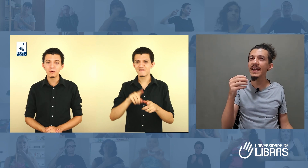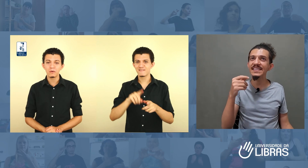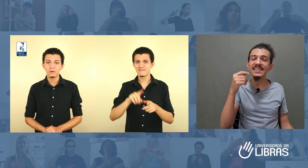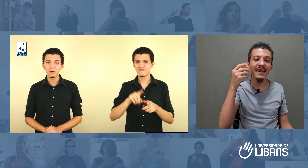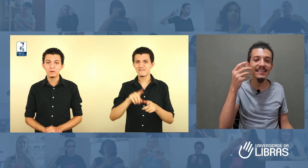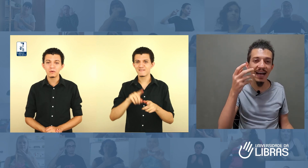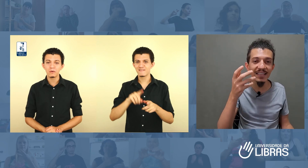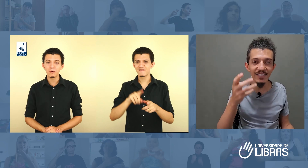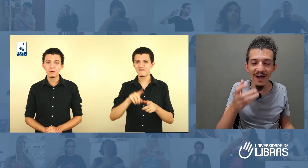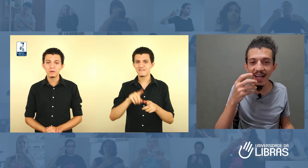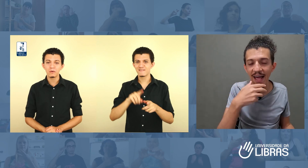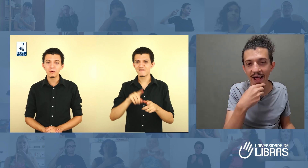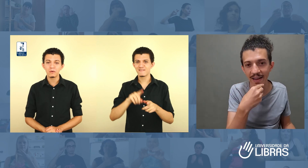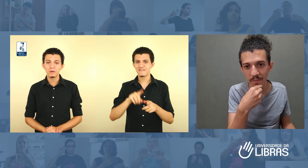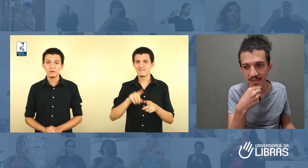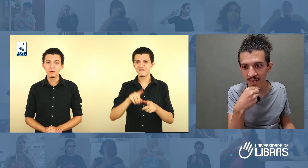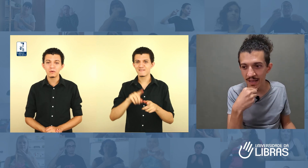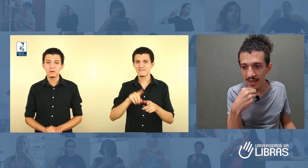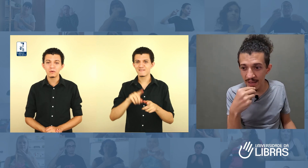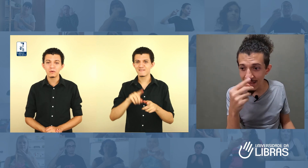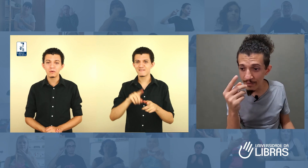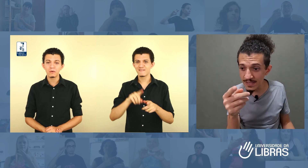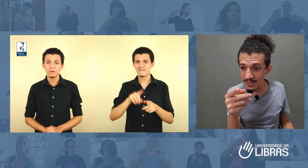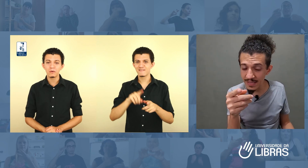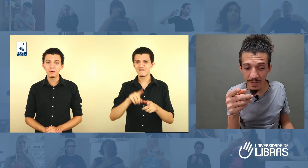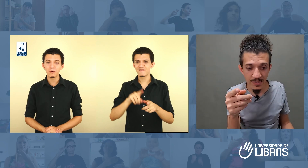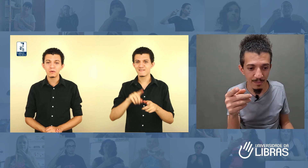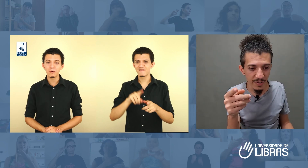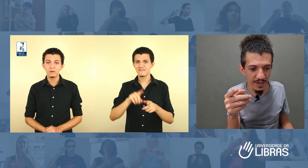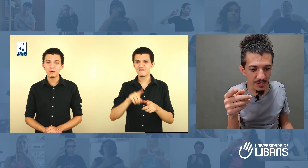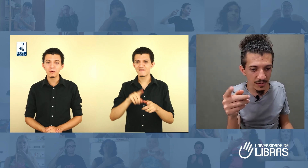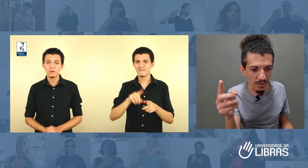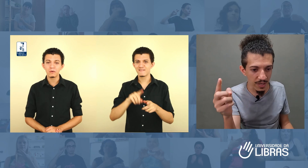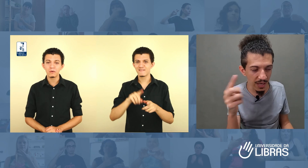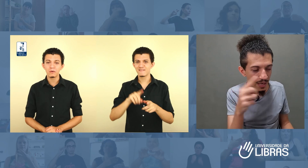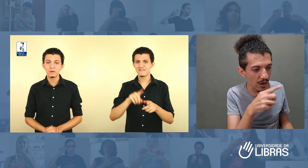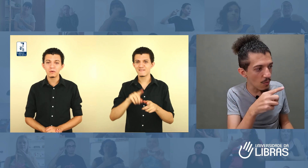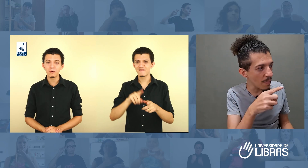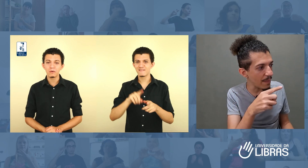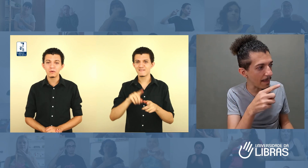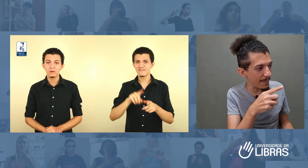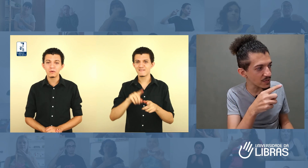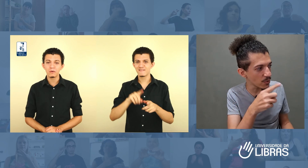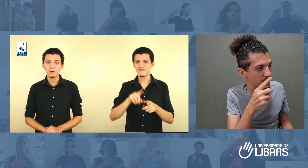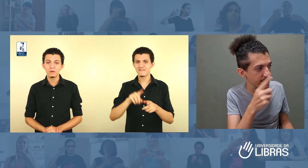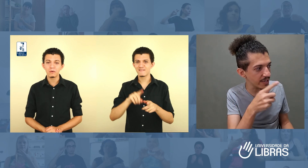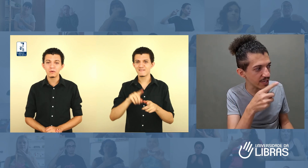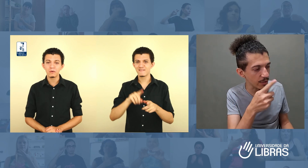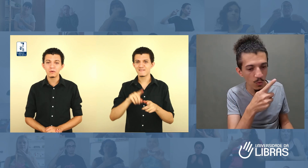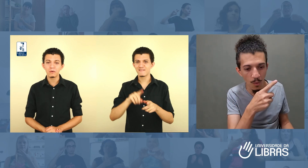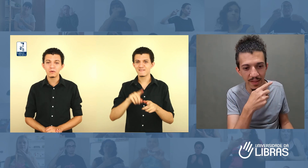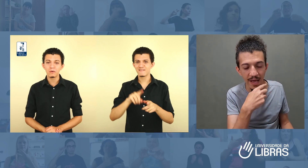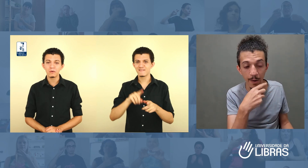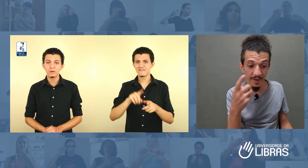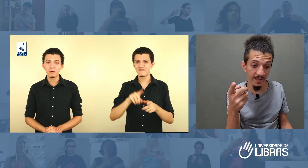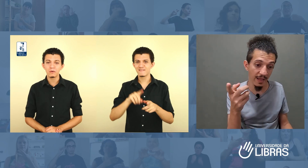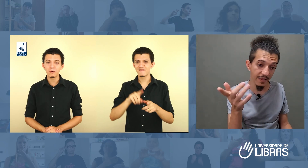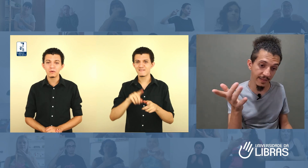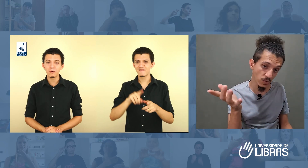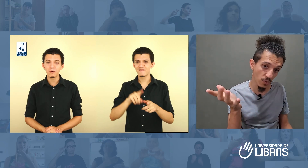sinalizar devagar na Libras? E talvez seja até mesmo por isso que a pessoa tinha deixado um comentário para quem está aqui desde o começo